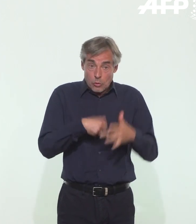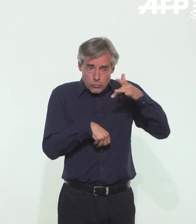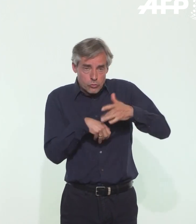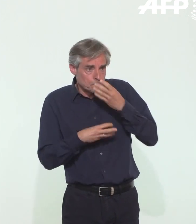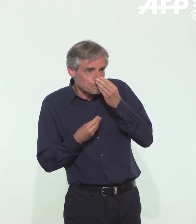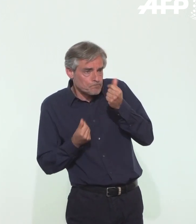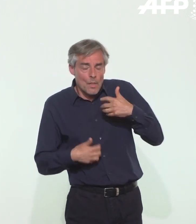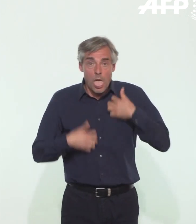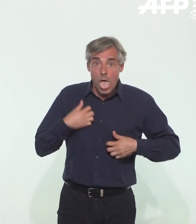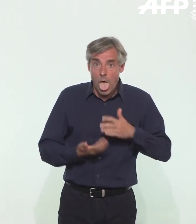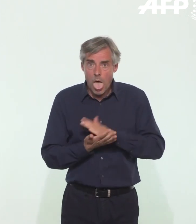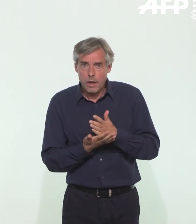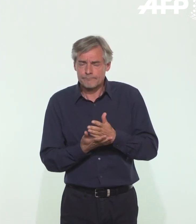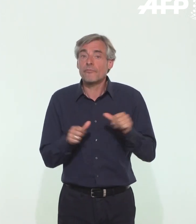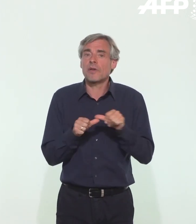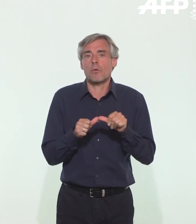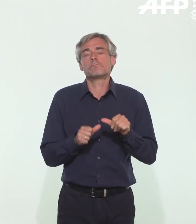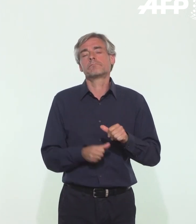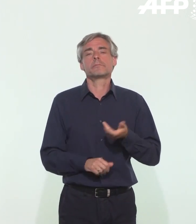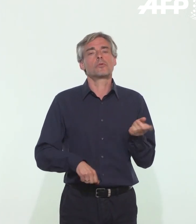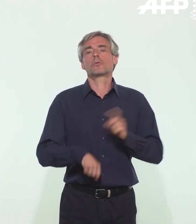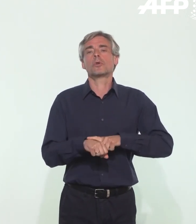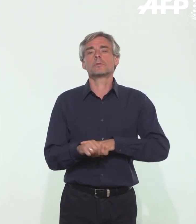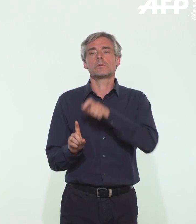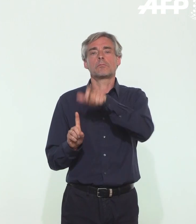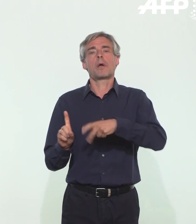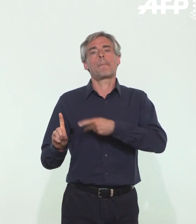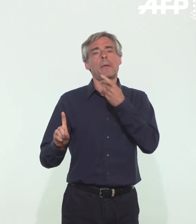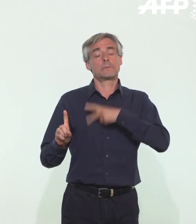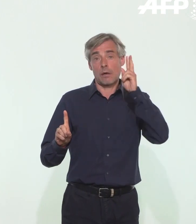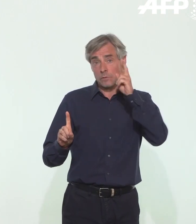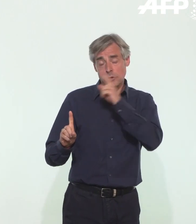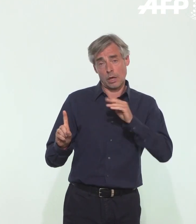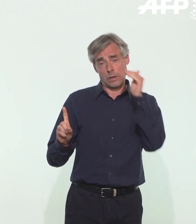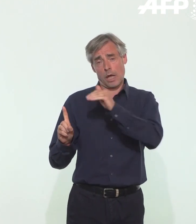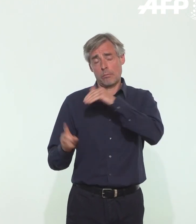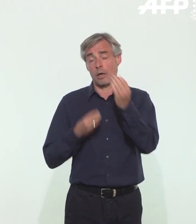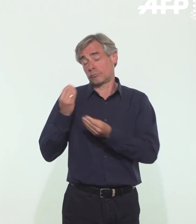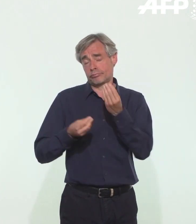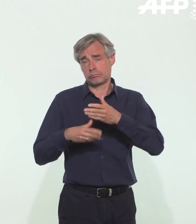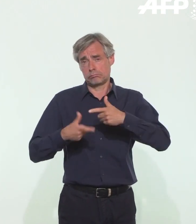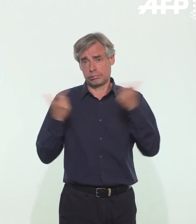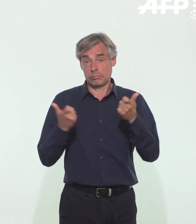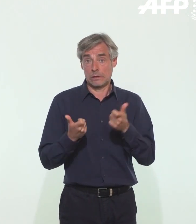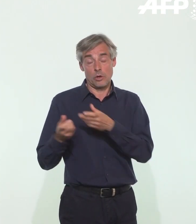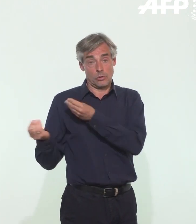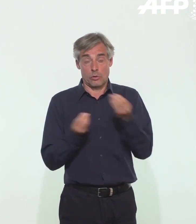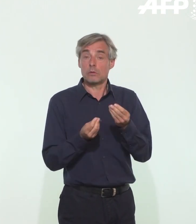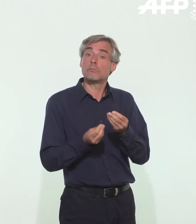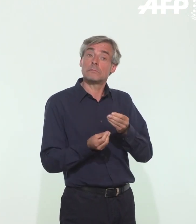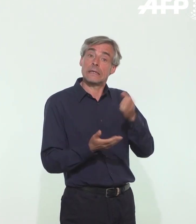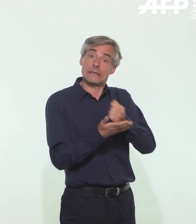vous avez le moindre doute, consultez immédiatement votre médecin traitant ou un médecin généraliste pour vous faire prescrire un test